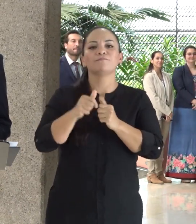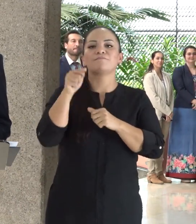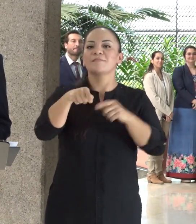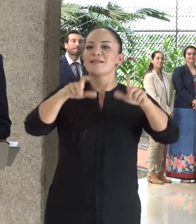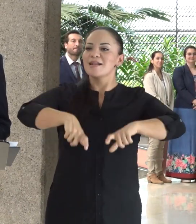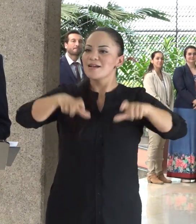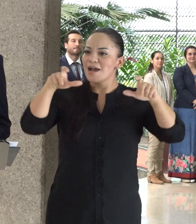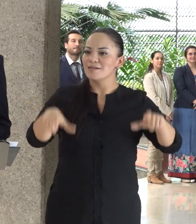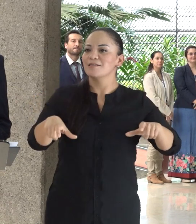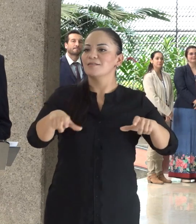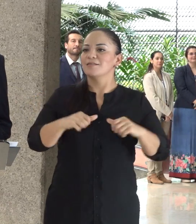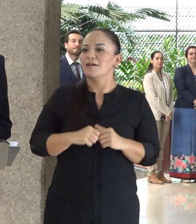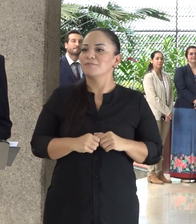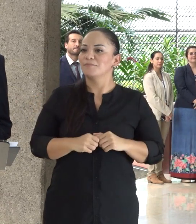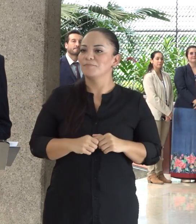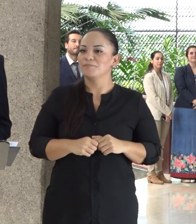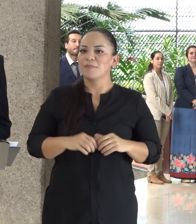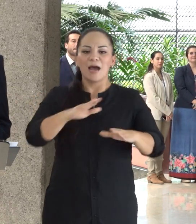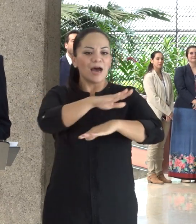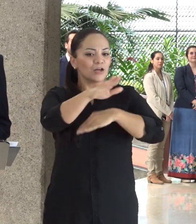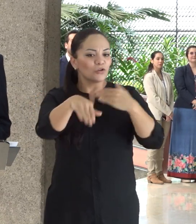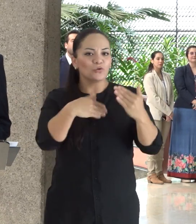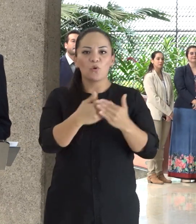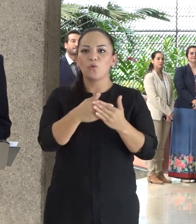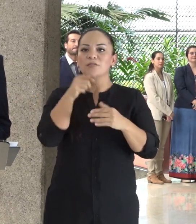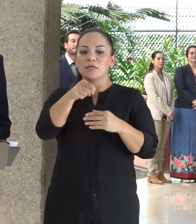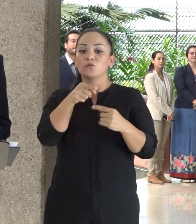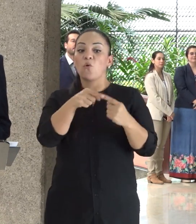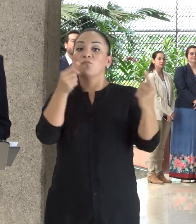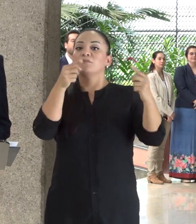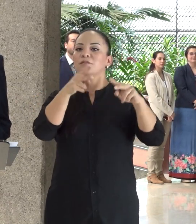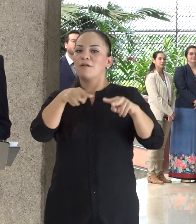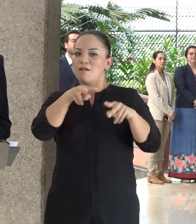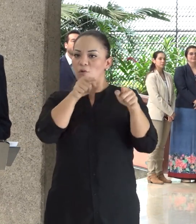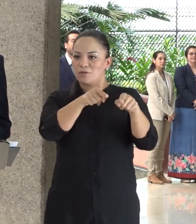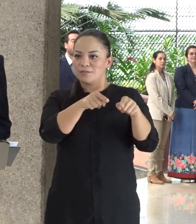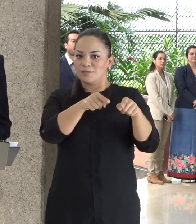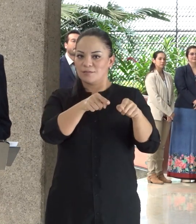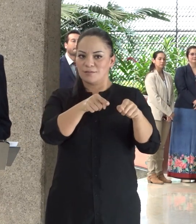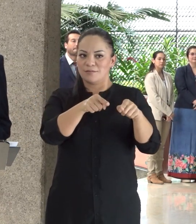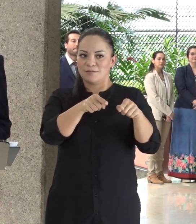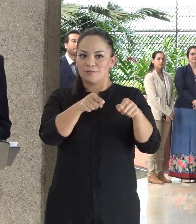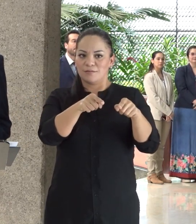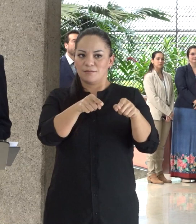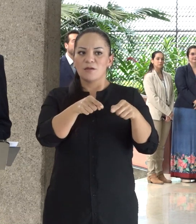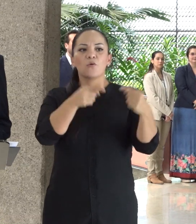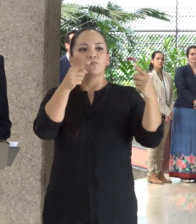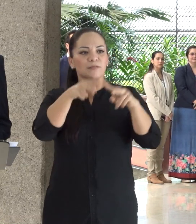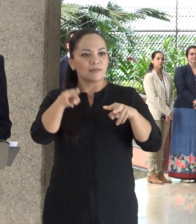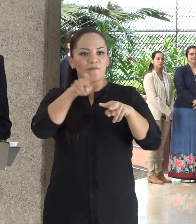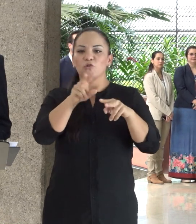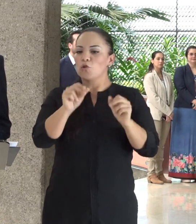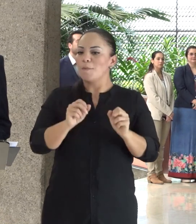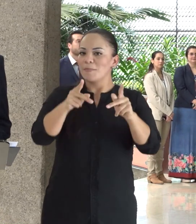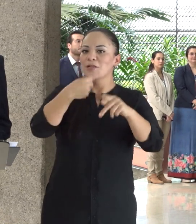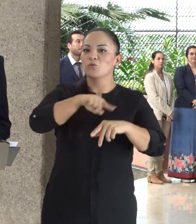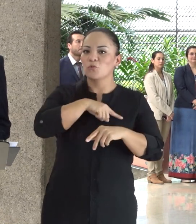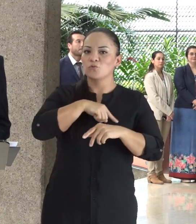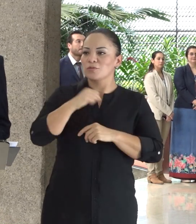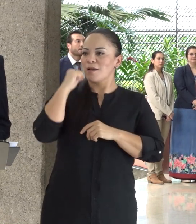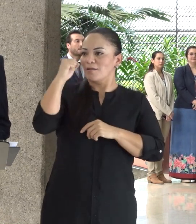esos antivalores que no nos quieren dejar ganar el partido.